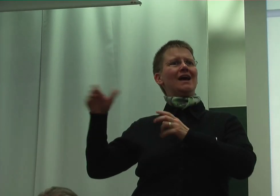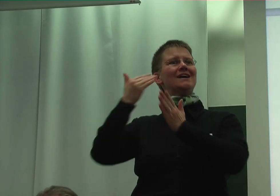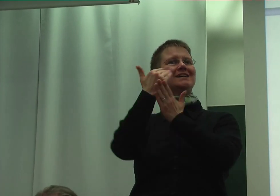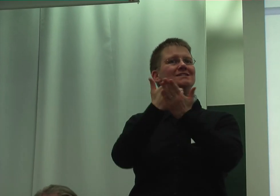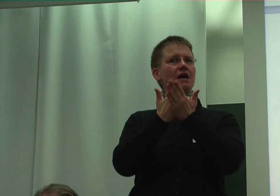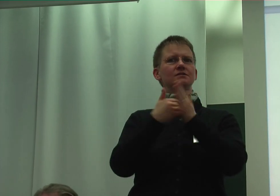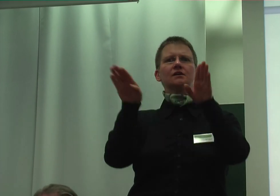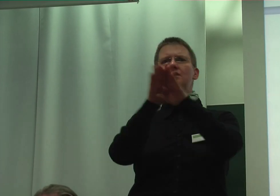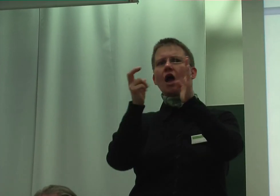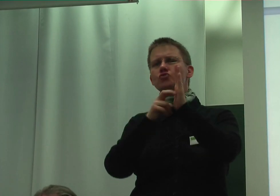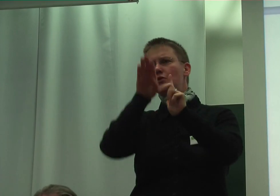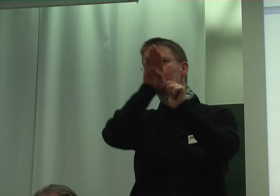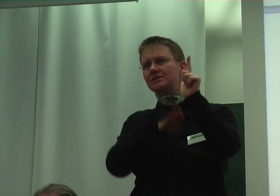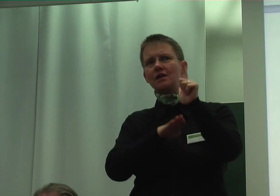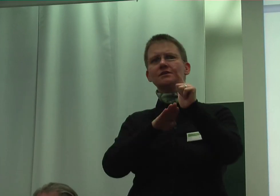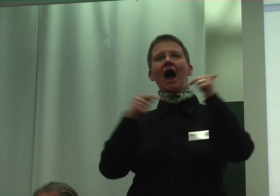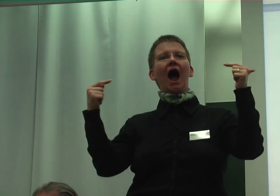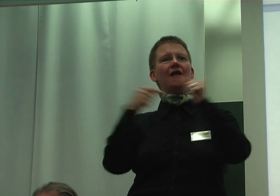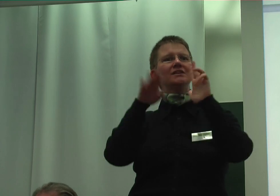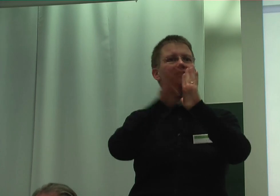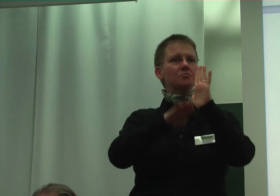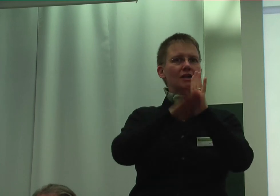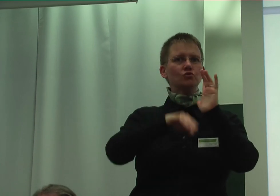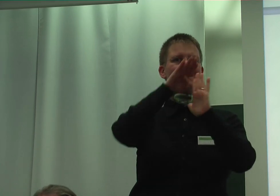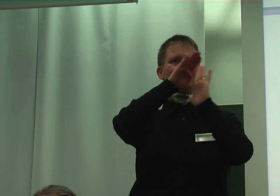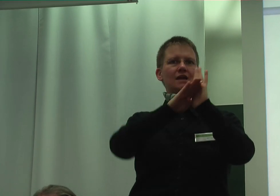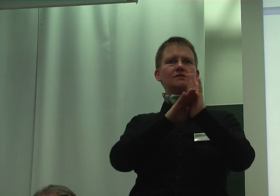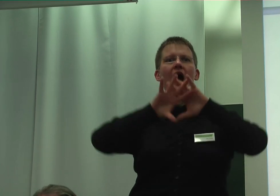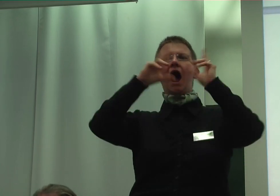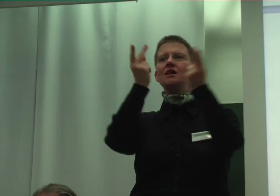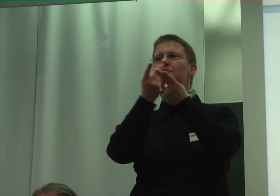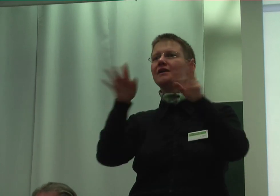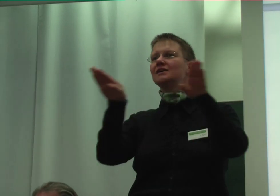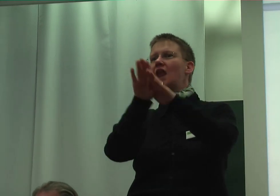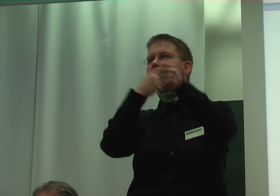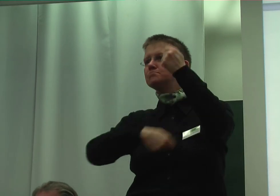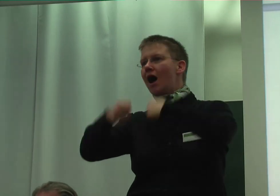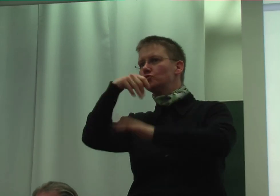Gleichstellungsgesetz, das Antifizierungssetz oder das Gleichplanungsgesetz und SGB IX.